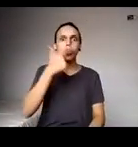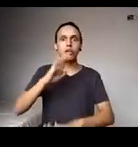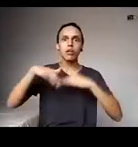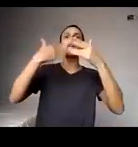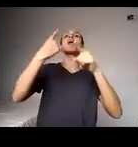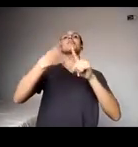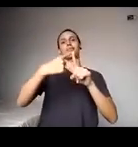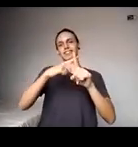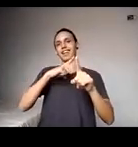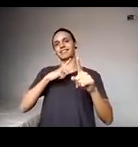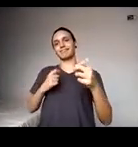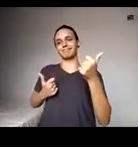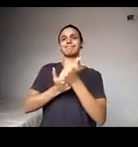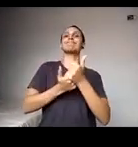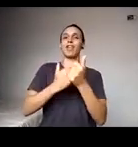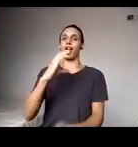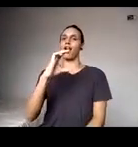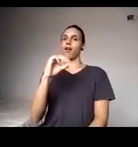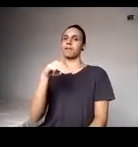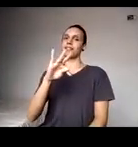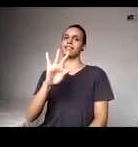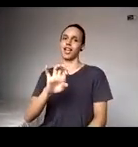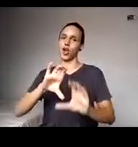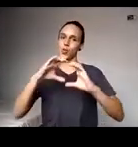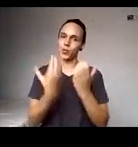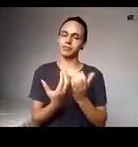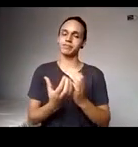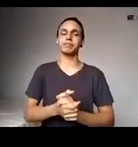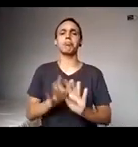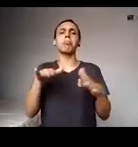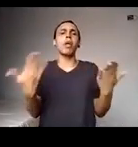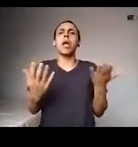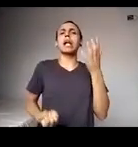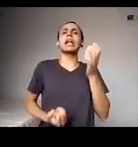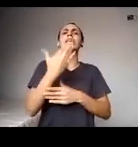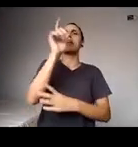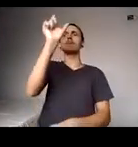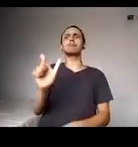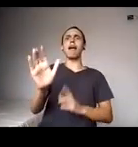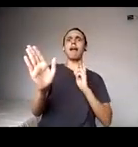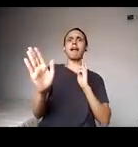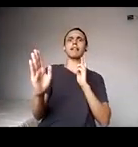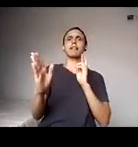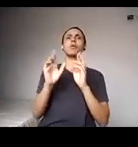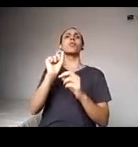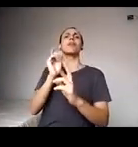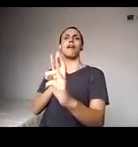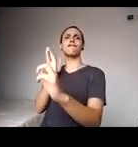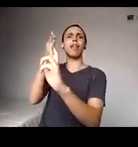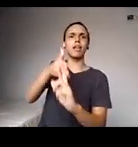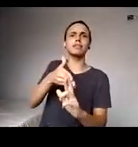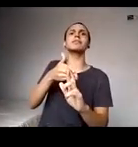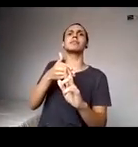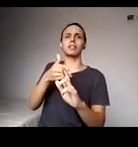Então, eu entendo que esse movimento, né? De se criar pessoas de referências do Comitê de Acessibilidade dentro das